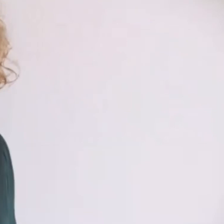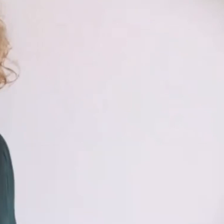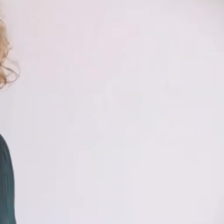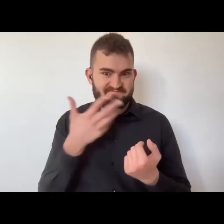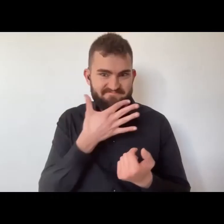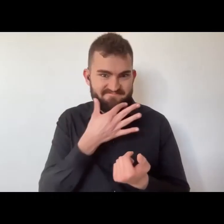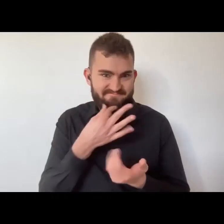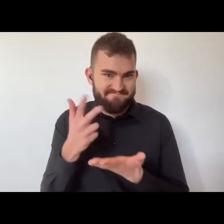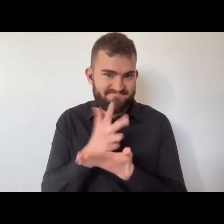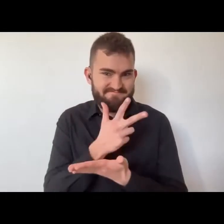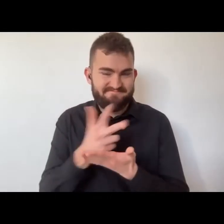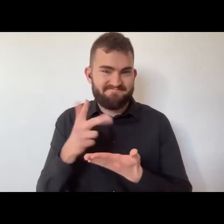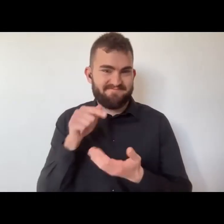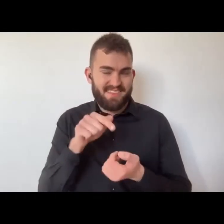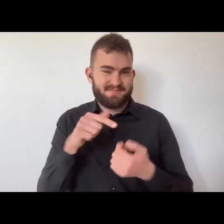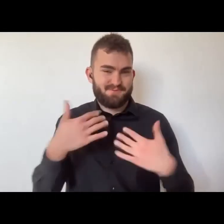magnifico